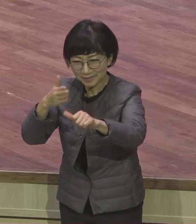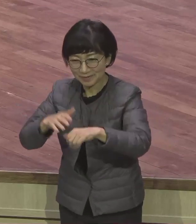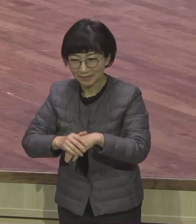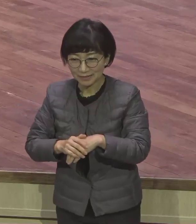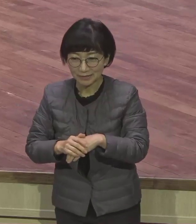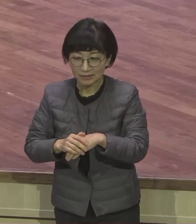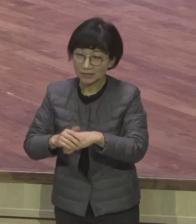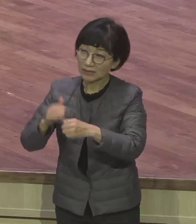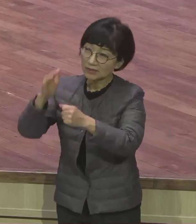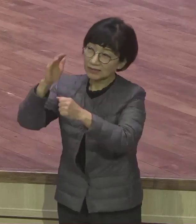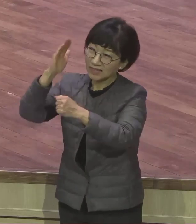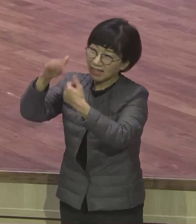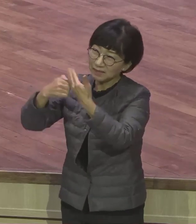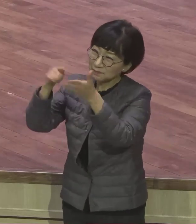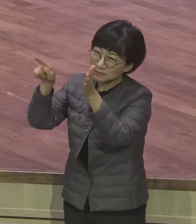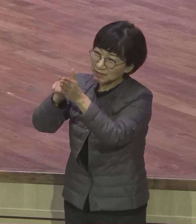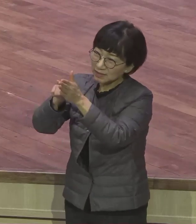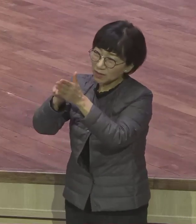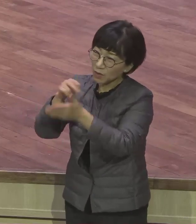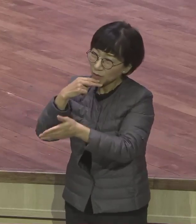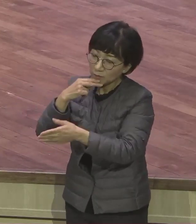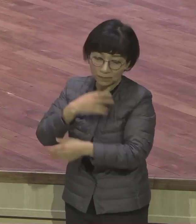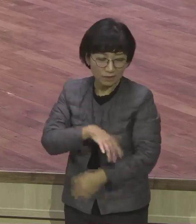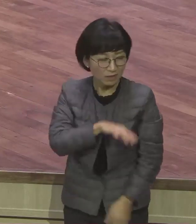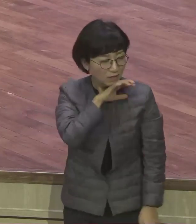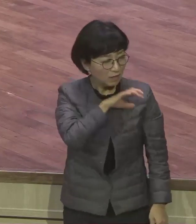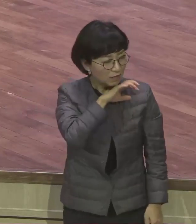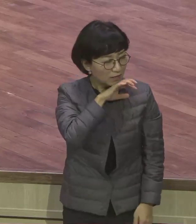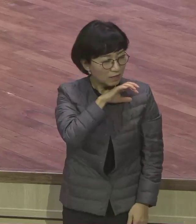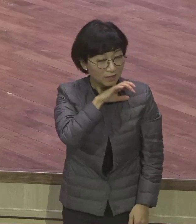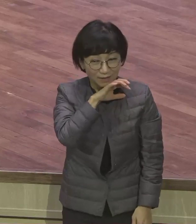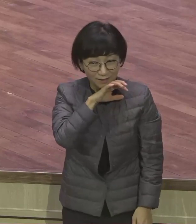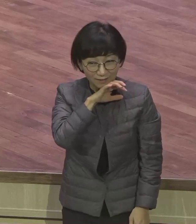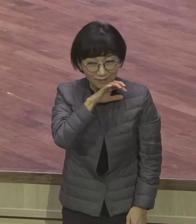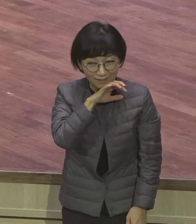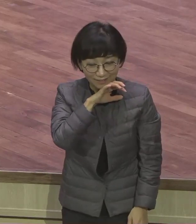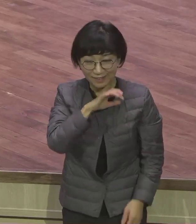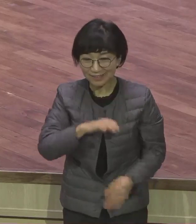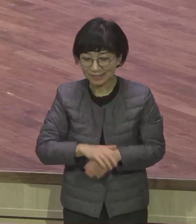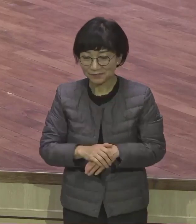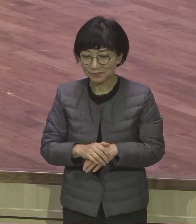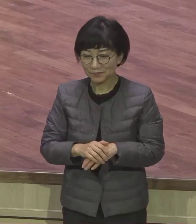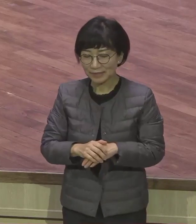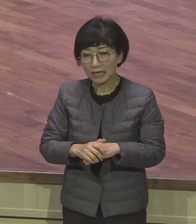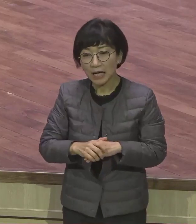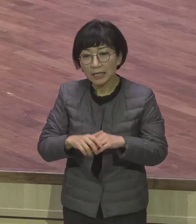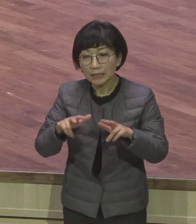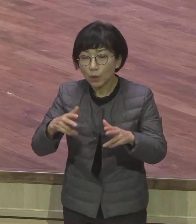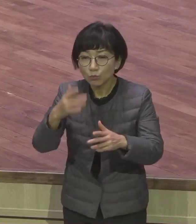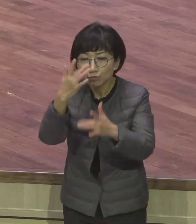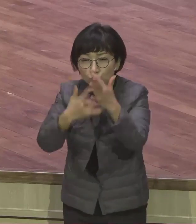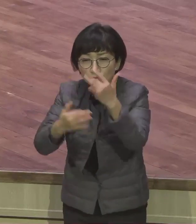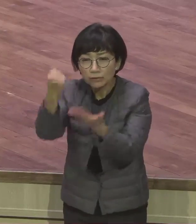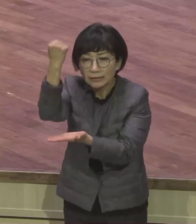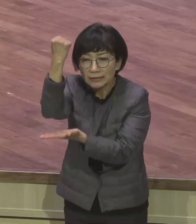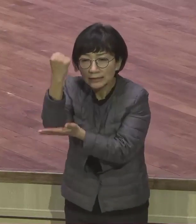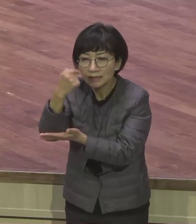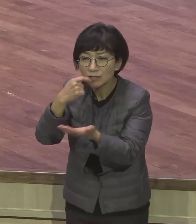안 믿으니까 염려하고 걱정합니다 이 시대에 불기둥 구름기둥이 뭐예요? 성령 여러분